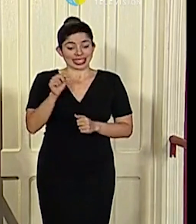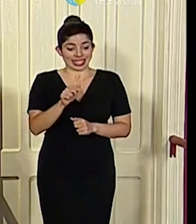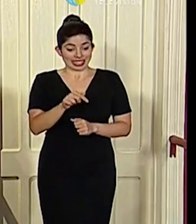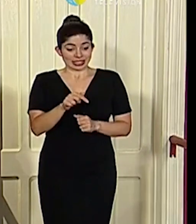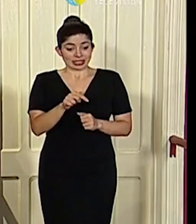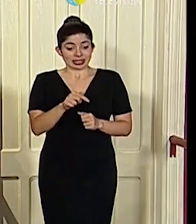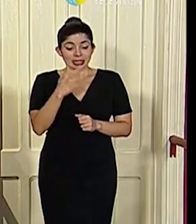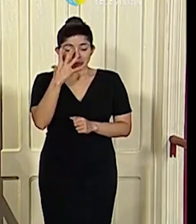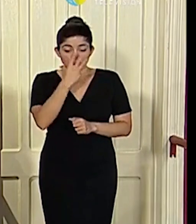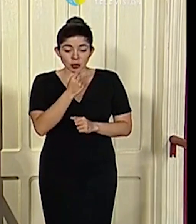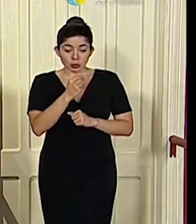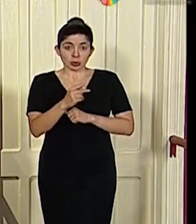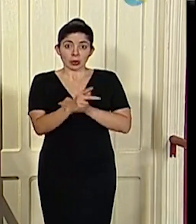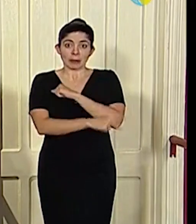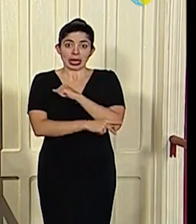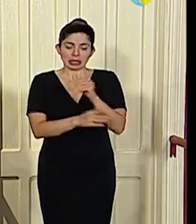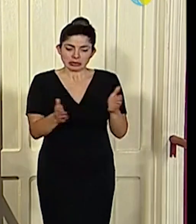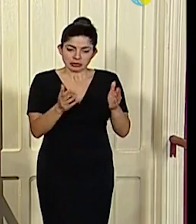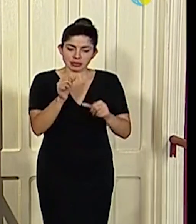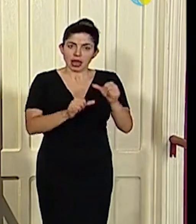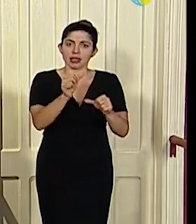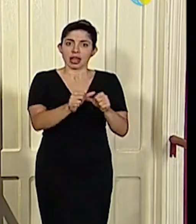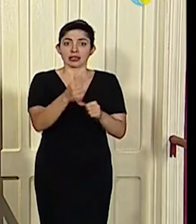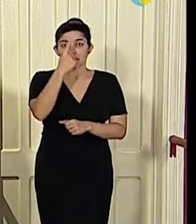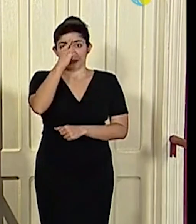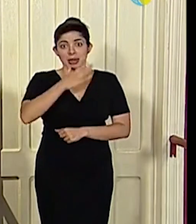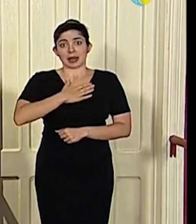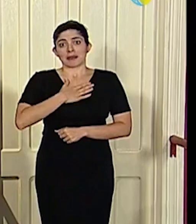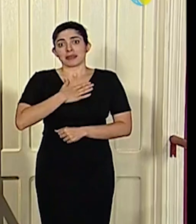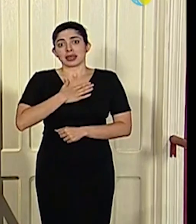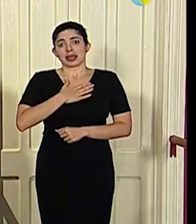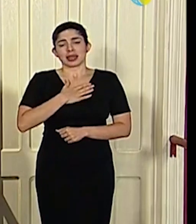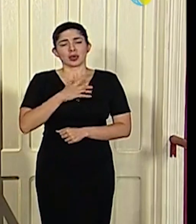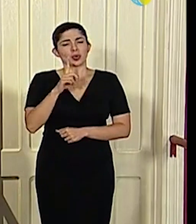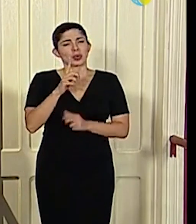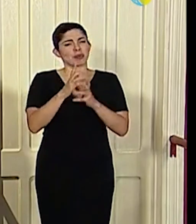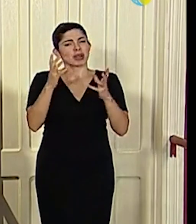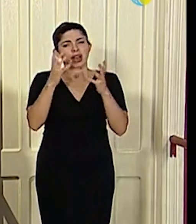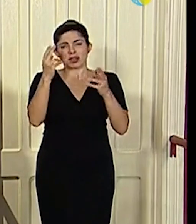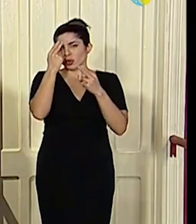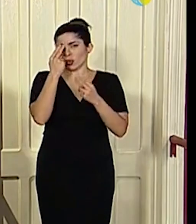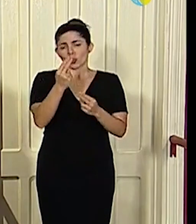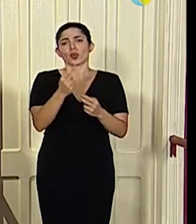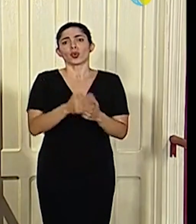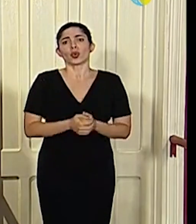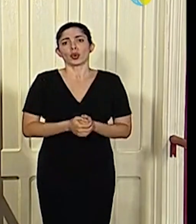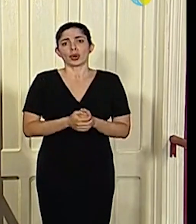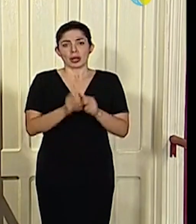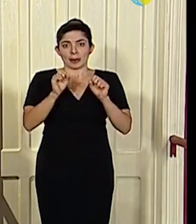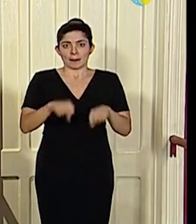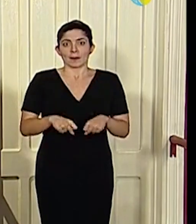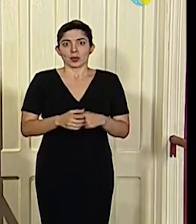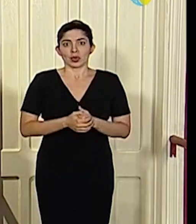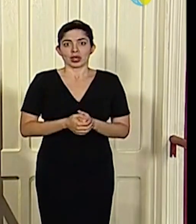este maravilloso país adelante. Para mí, uno de mis más grandes honores es poder